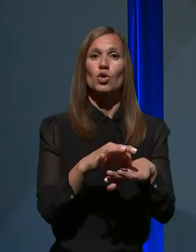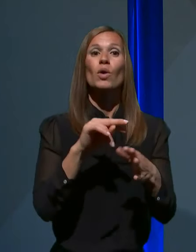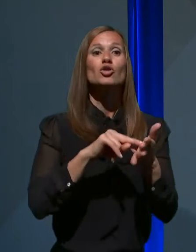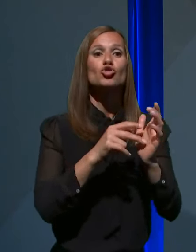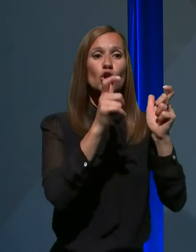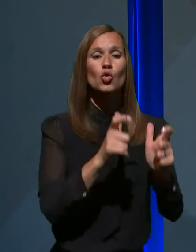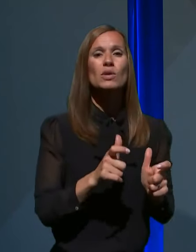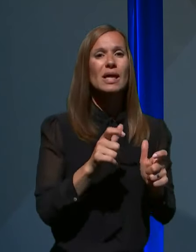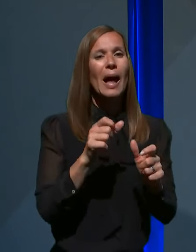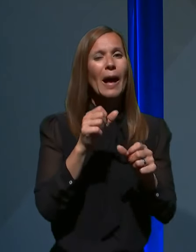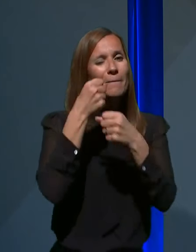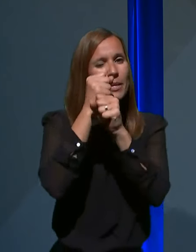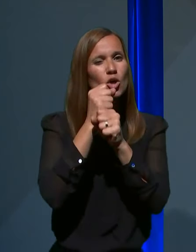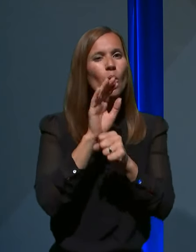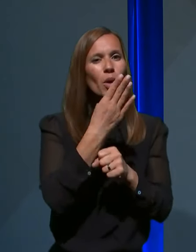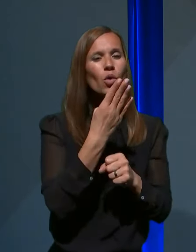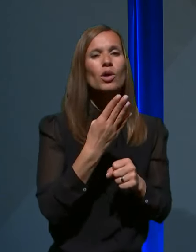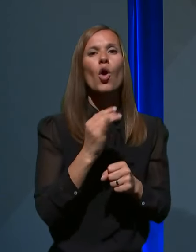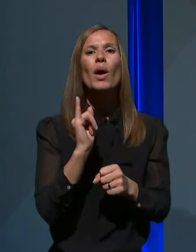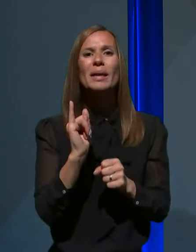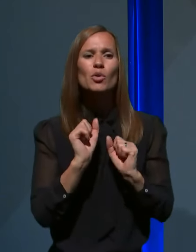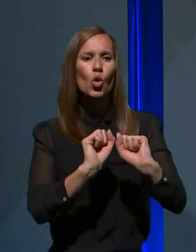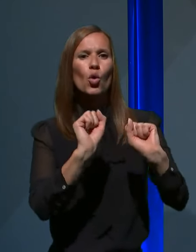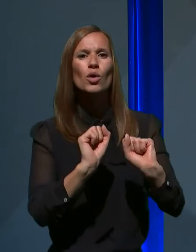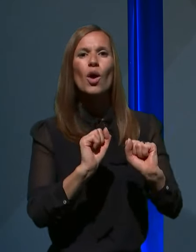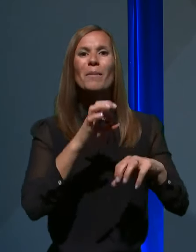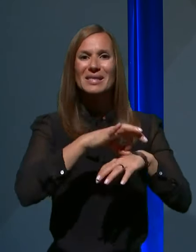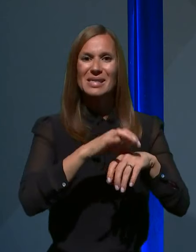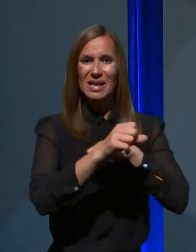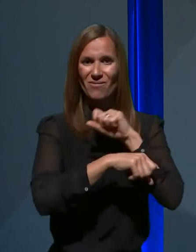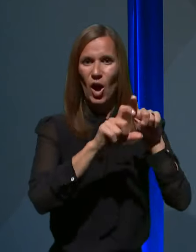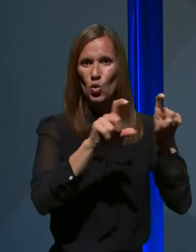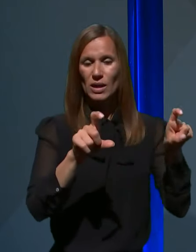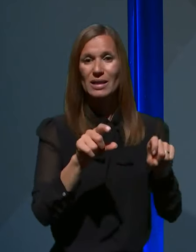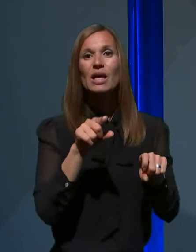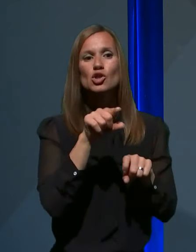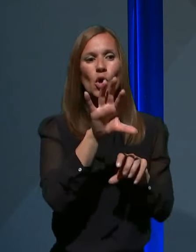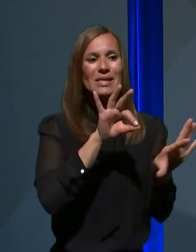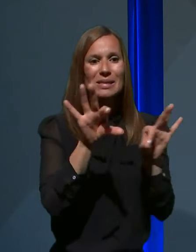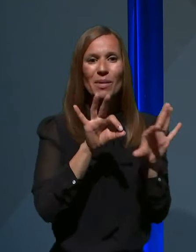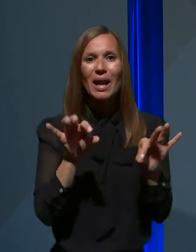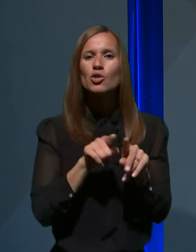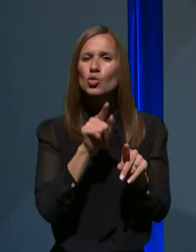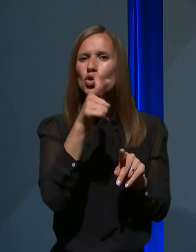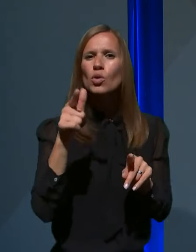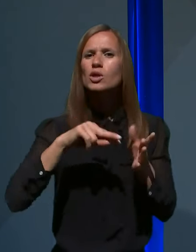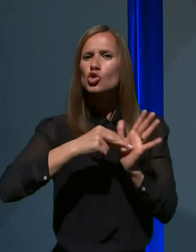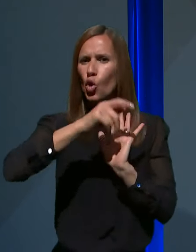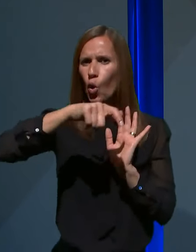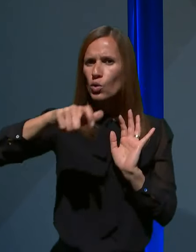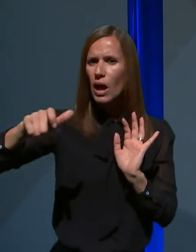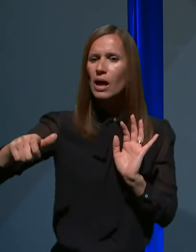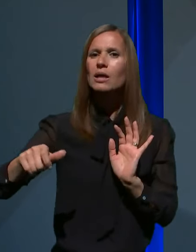za mikrobiologijo in imunologijo v medicinske fakultete, so zbrani seveda tudi drugi kredibilni sodelavci, ki so